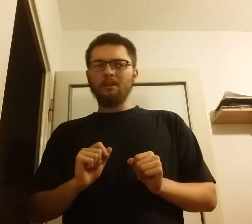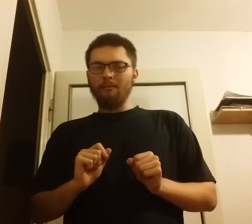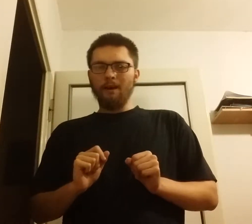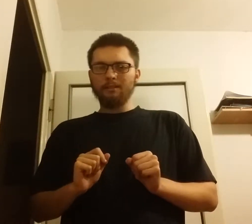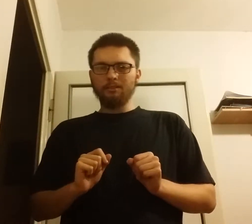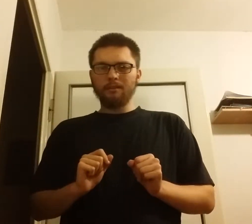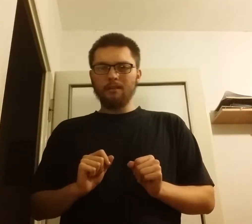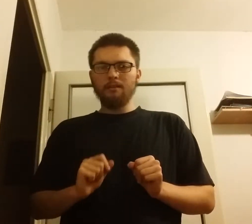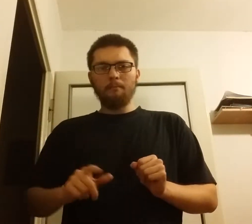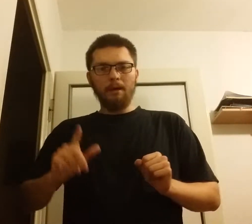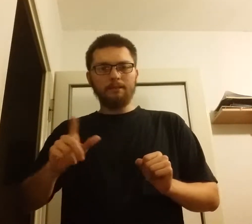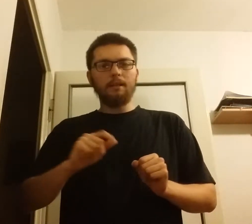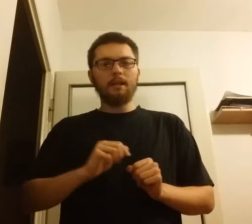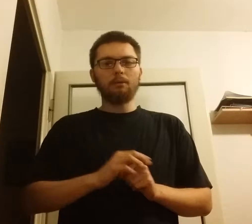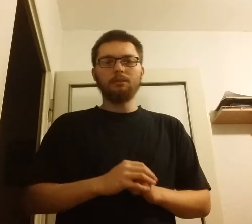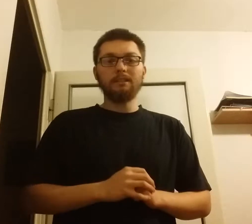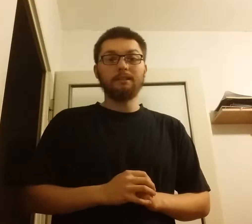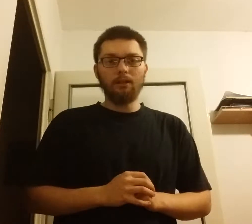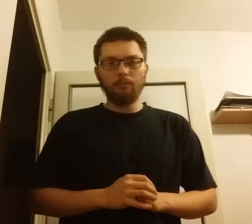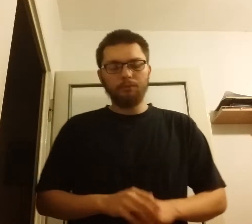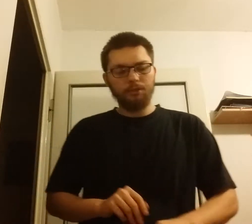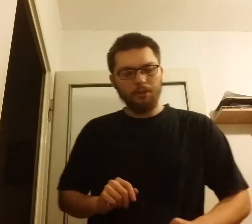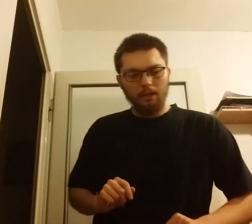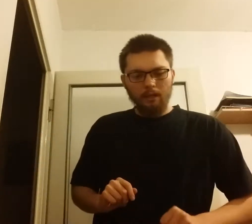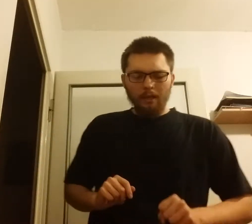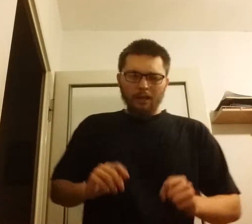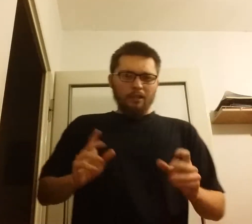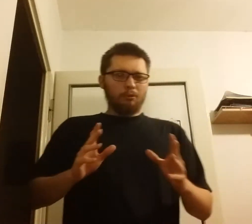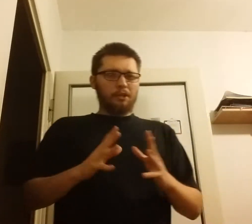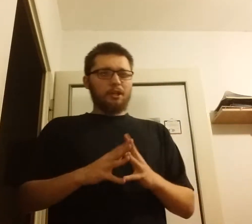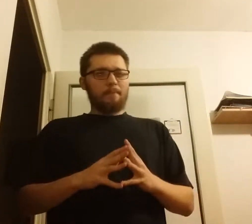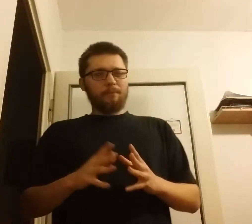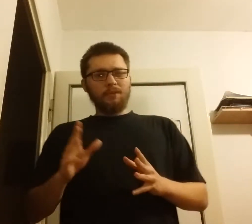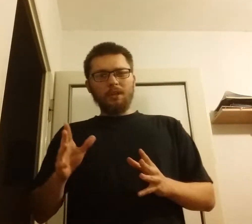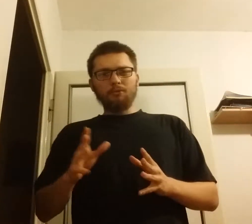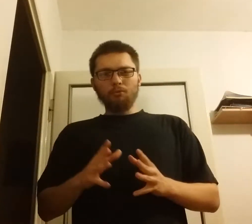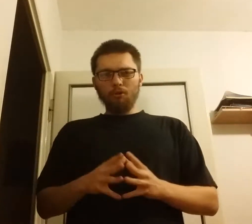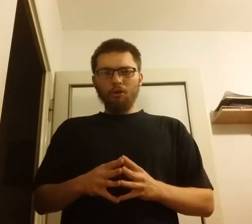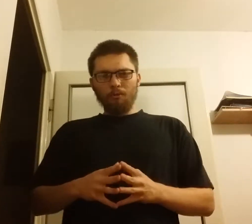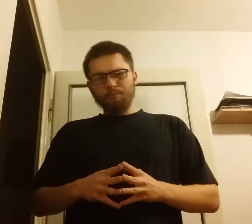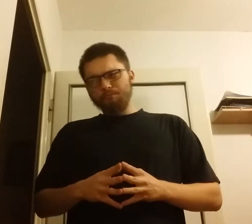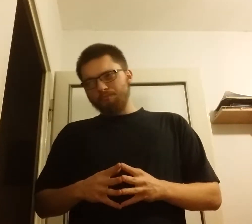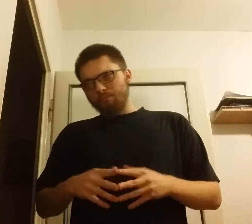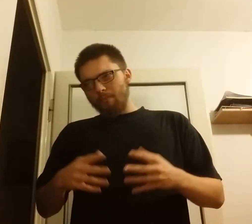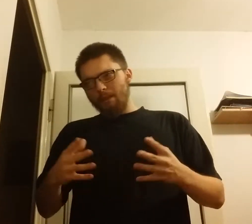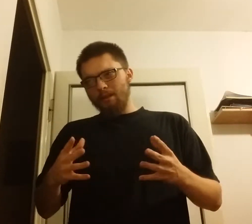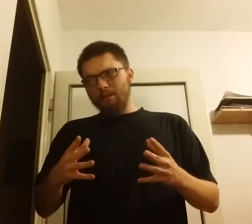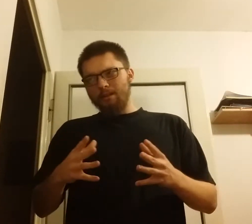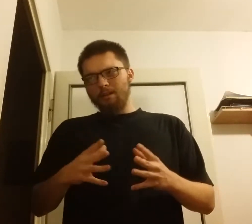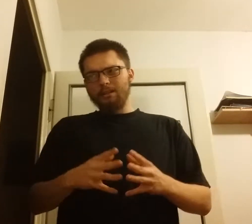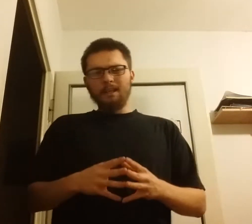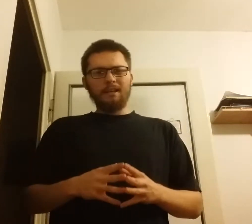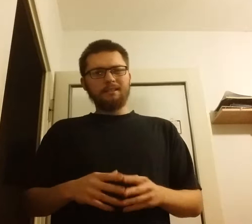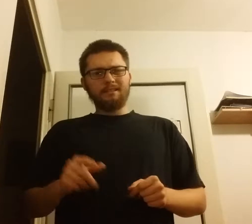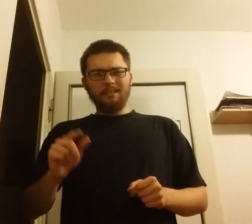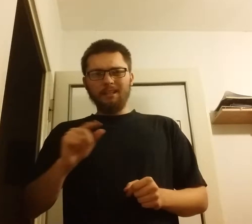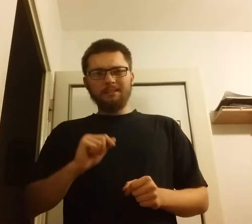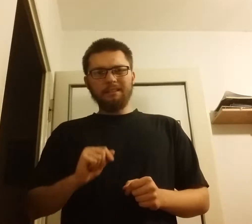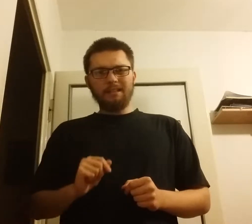warto ten materiał zrobić. Słuchajcie, niedługo jest 11